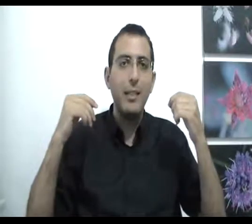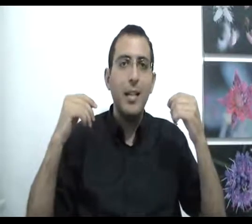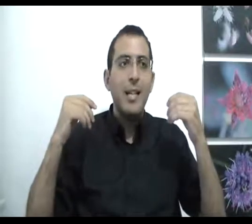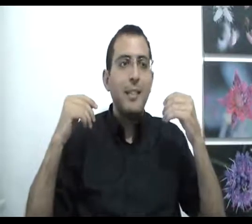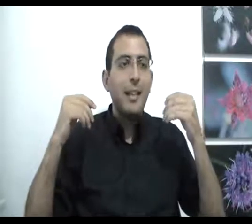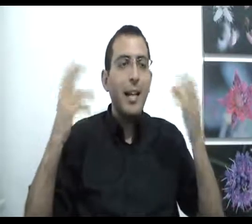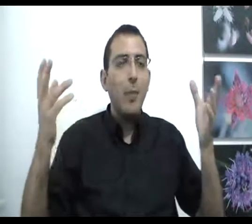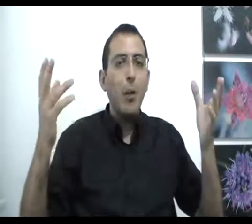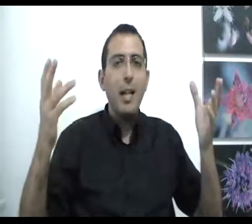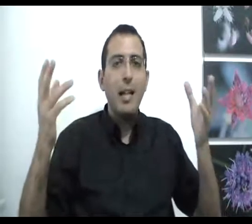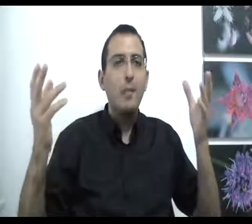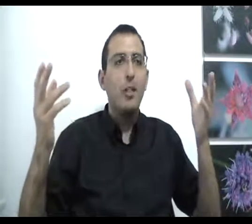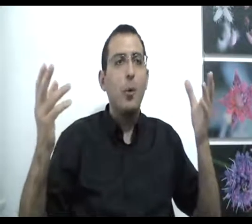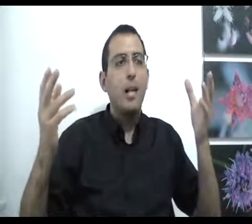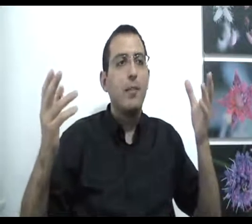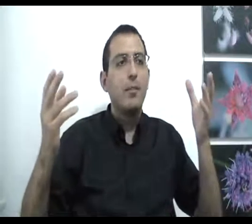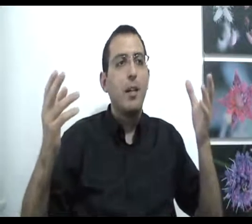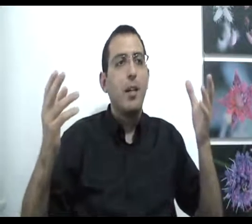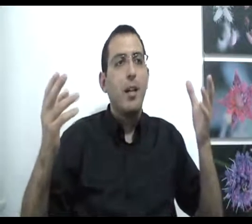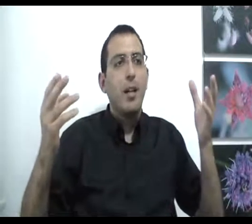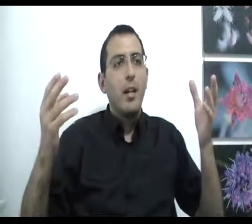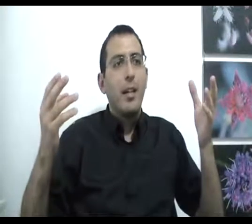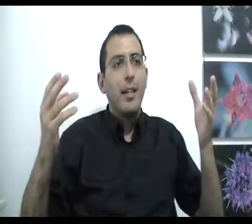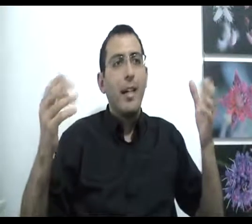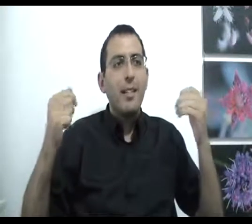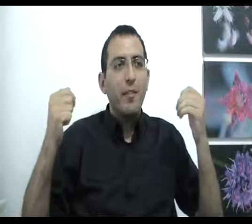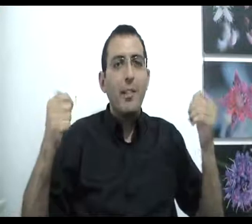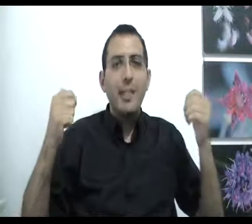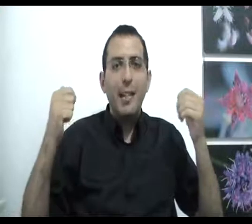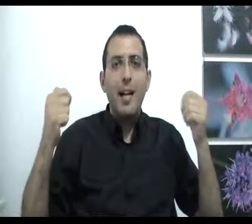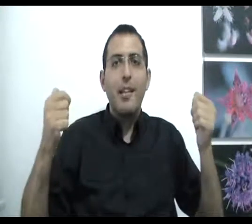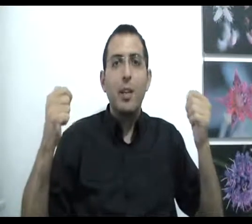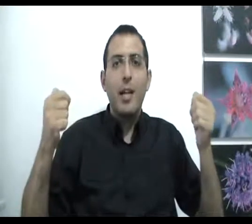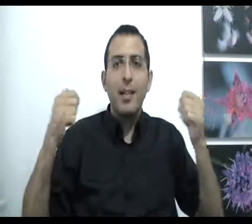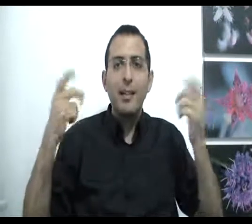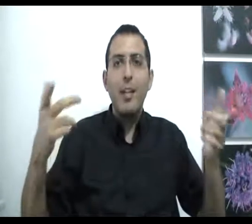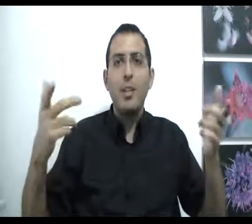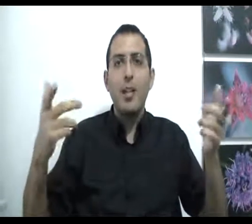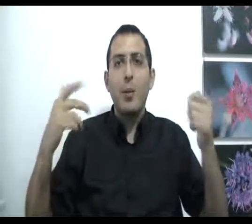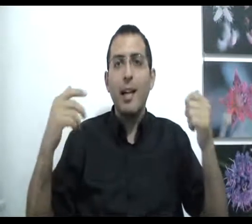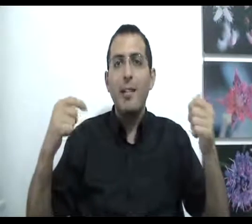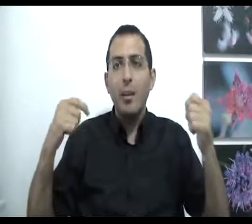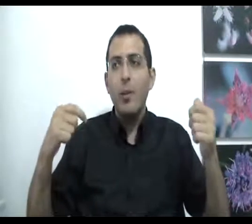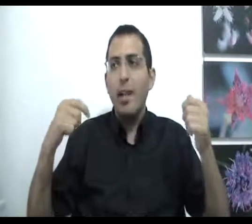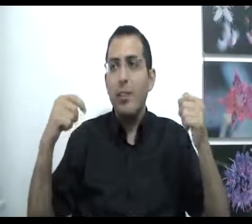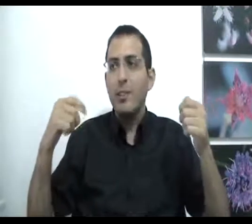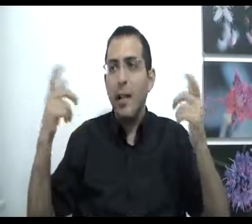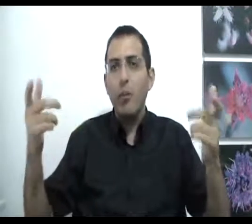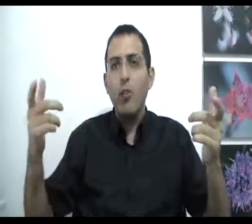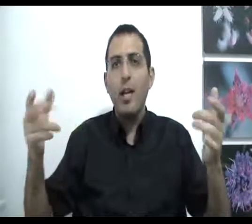זה עדיין לא מוחלט למה זה לא מוחלט? כי הדבר הזה עדיין נשען על השכל שלך הוא עדיין תלוי על התפיסה האנושית שלך